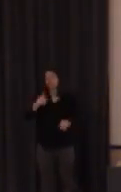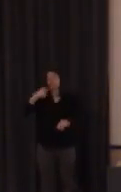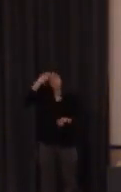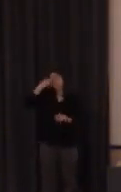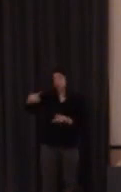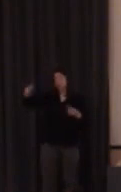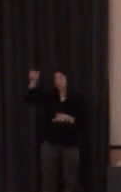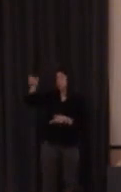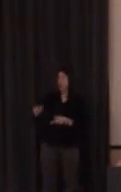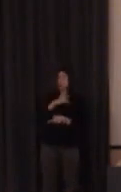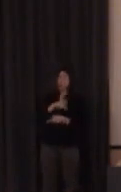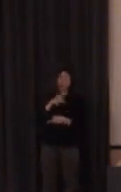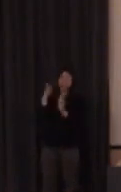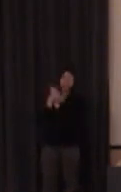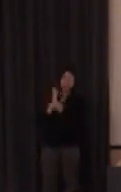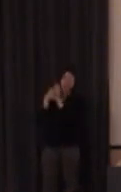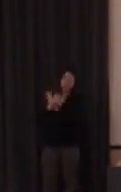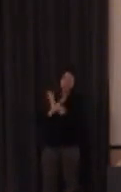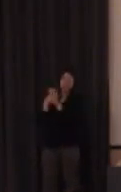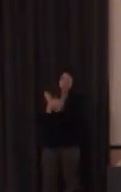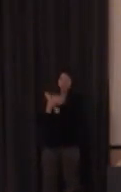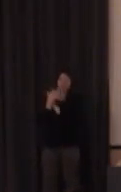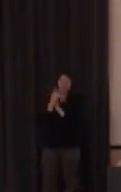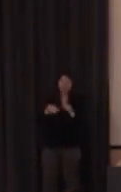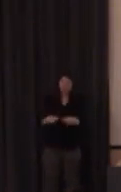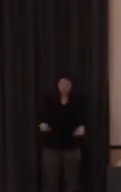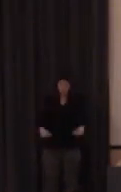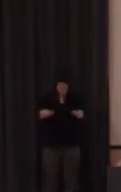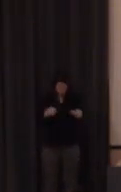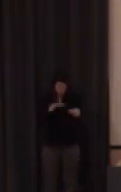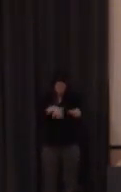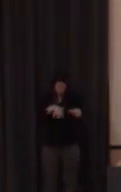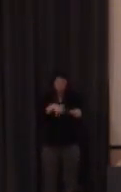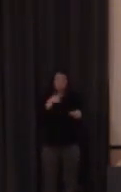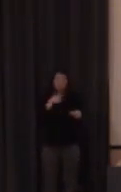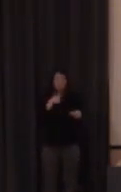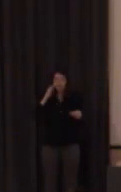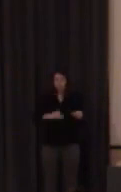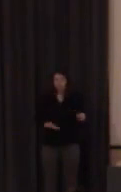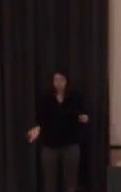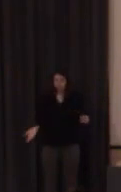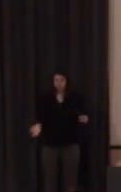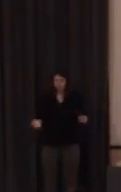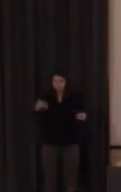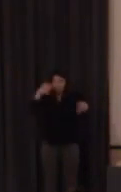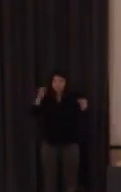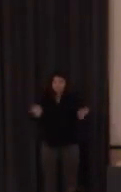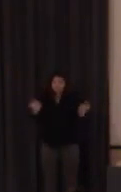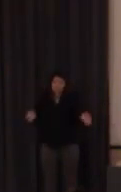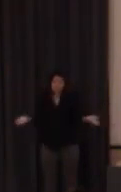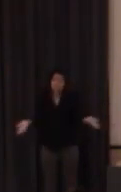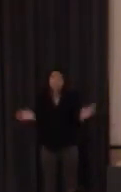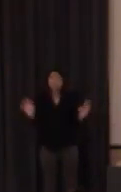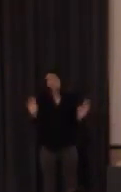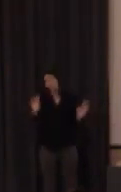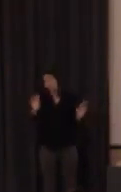por escrito no tendría ni la mitad de gracia eso es una verdad como un templo ahora lo que yo creo es que sí que tiene muchas otras